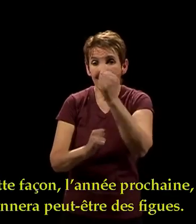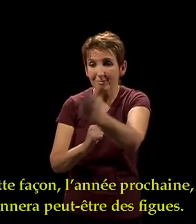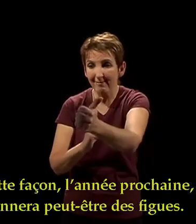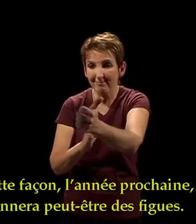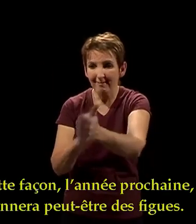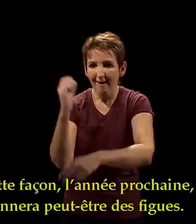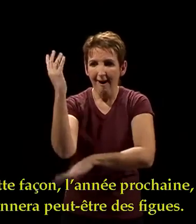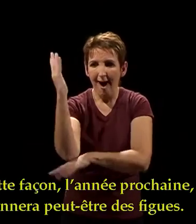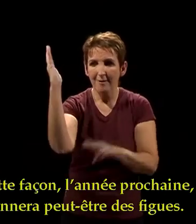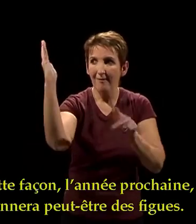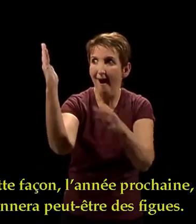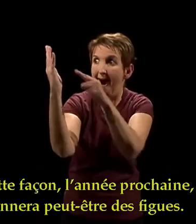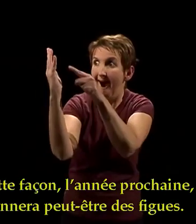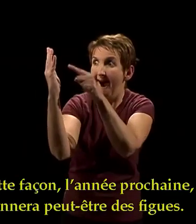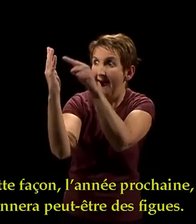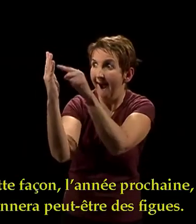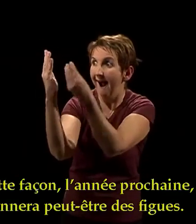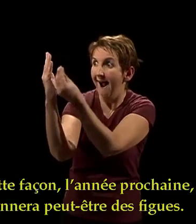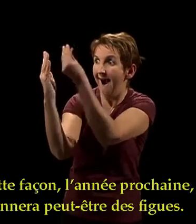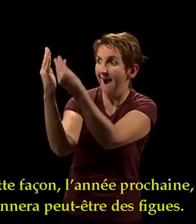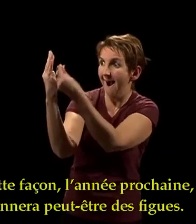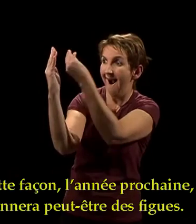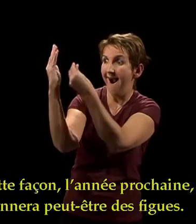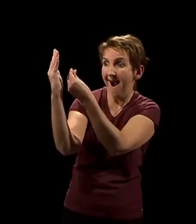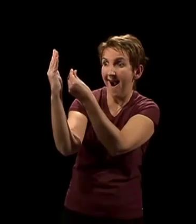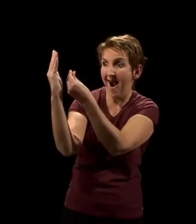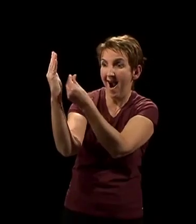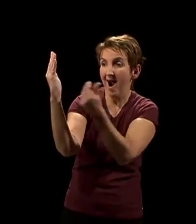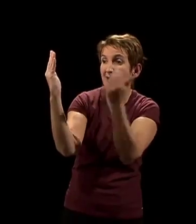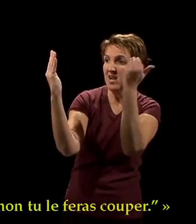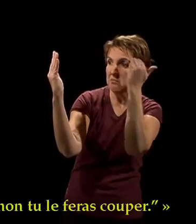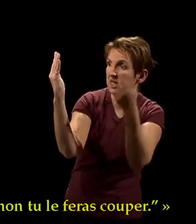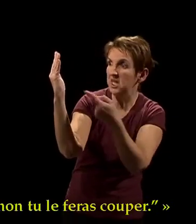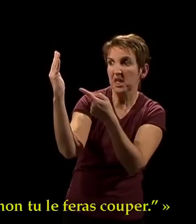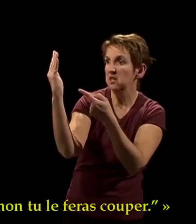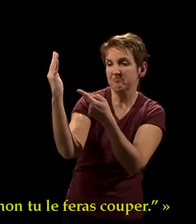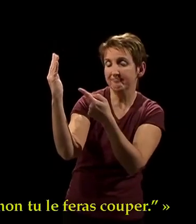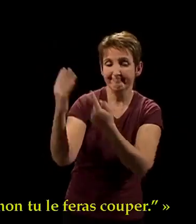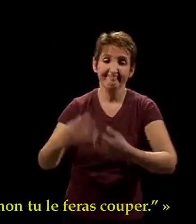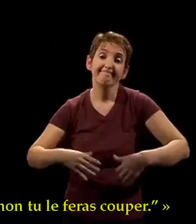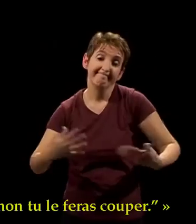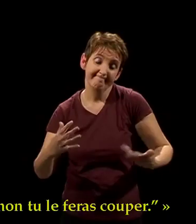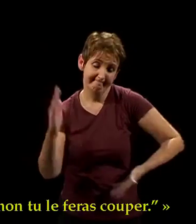» « cette façon, l'année prochaine, il donnera peut-être des figues. » Sinon, tu le feras couper.